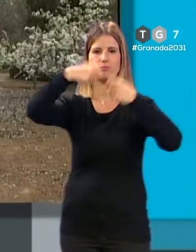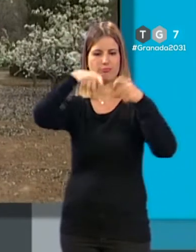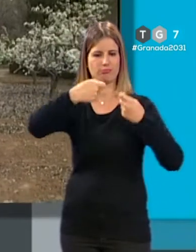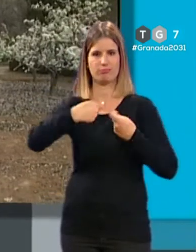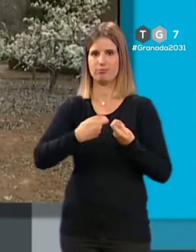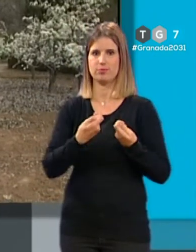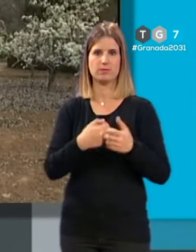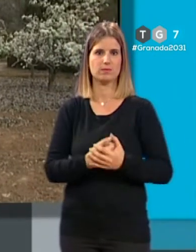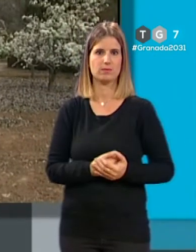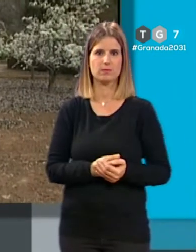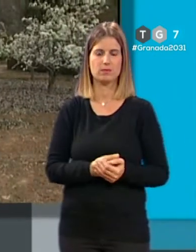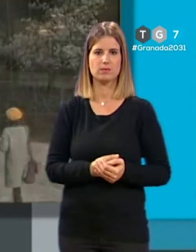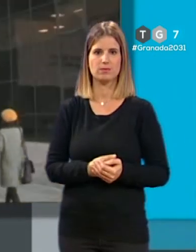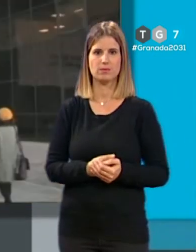suelo.